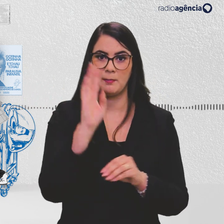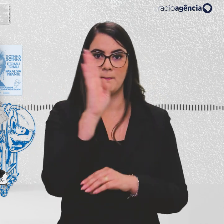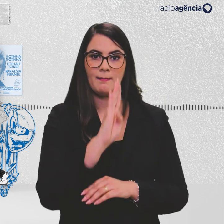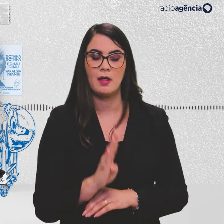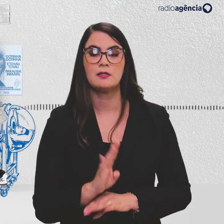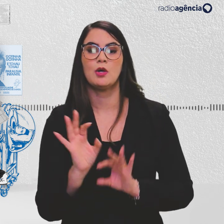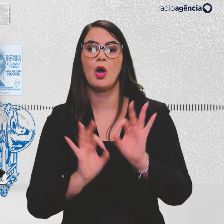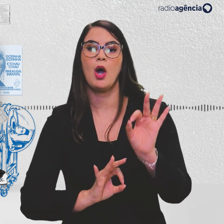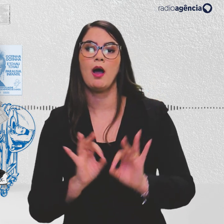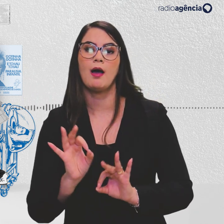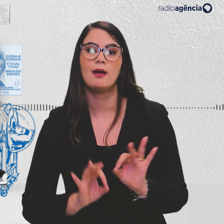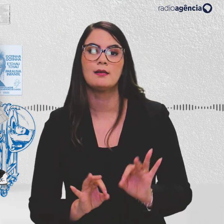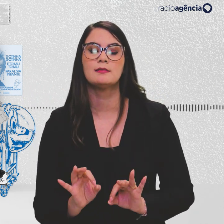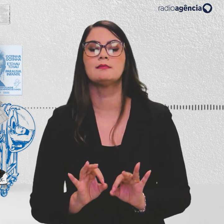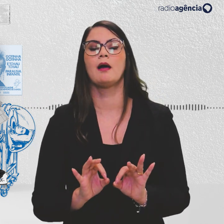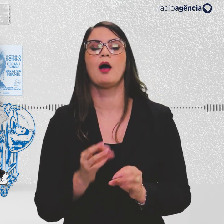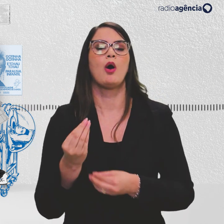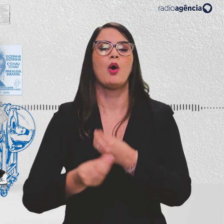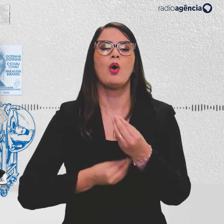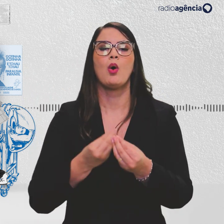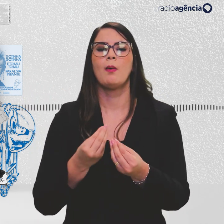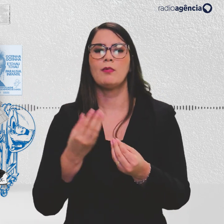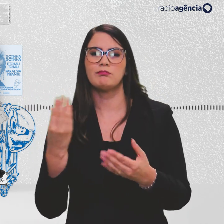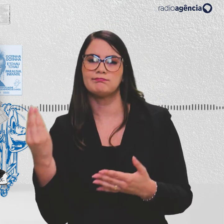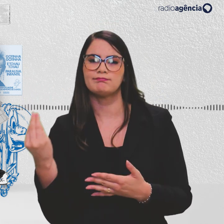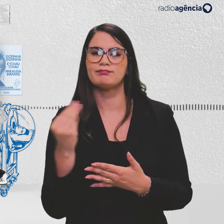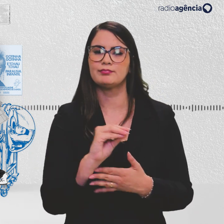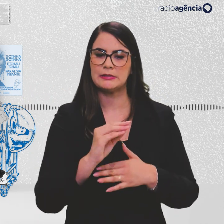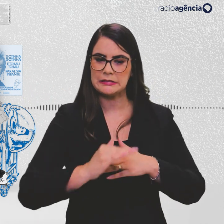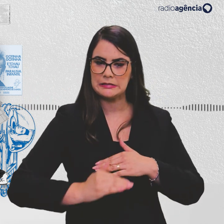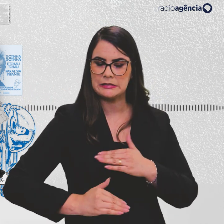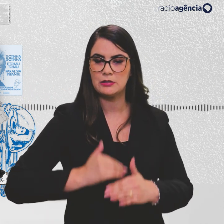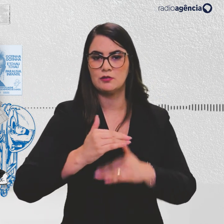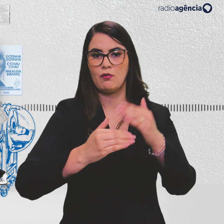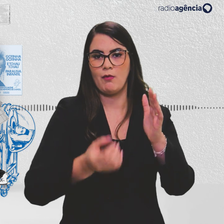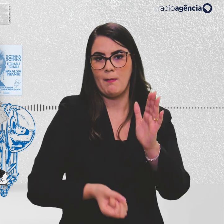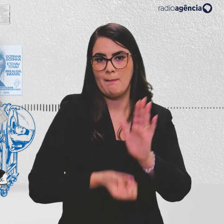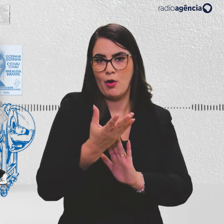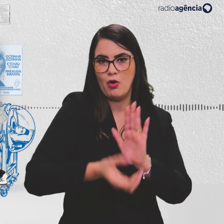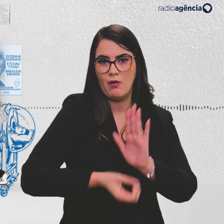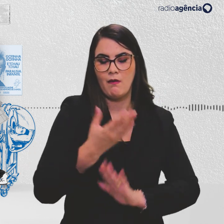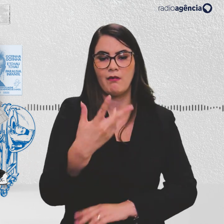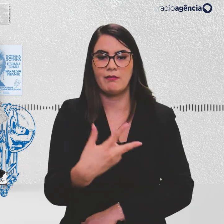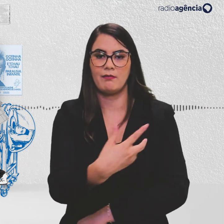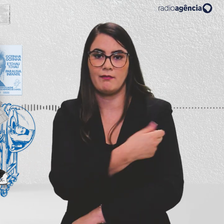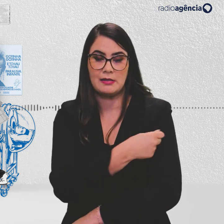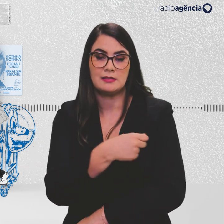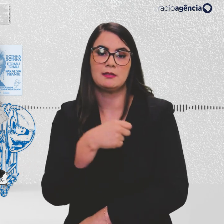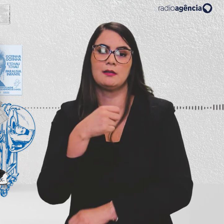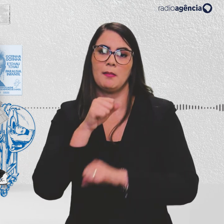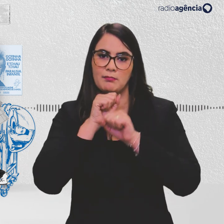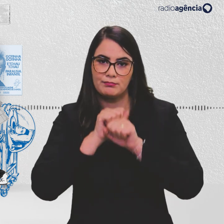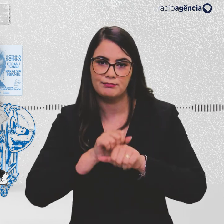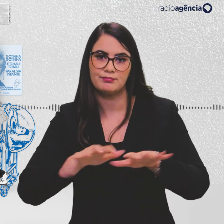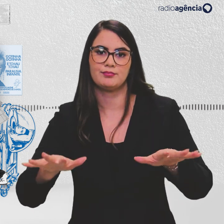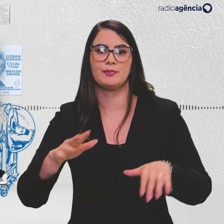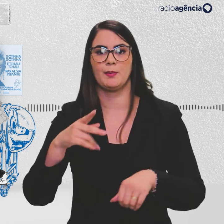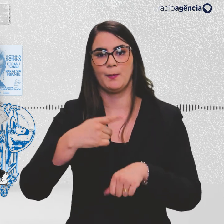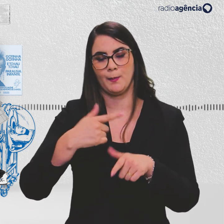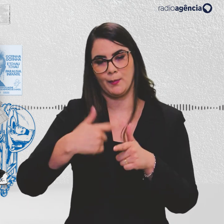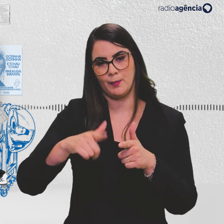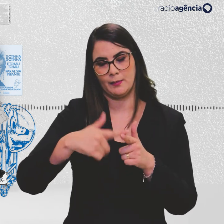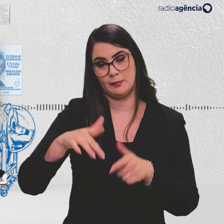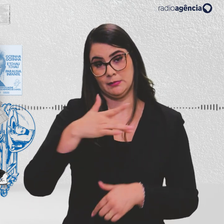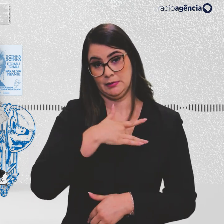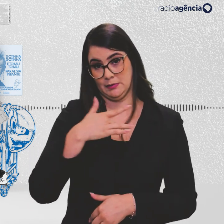biomanguinhos como uma instituição para desenvolvimento e produção de vacinas necessárias para o programa de saúde do país.